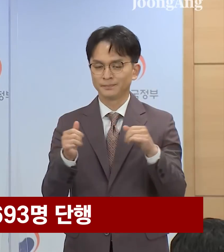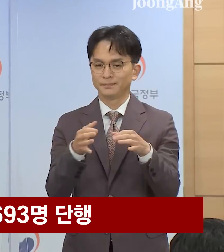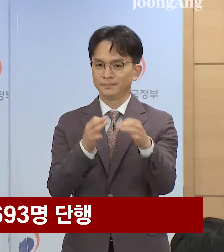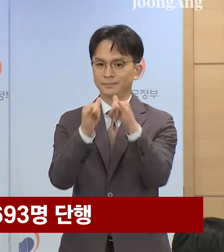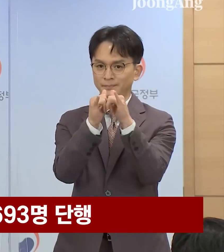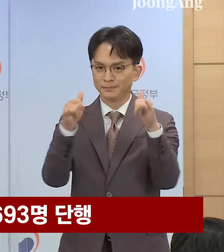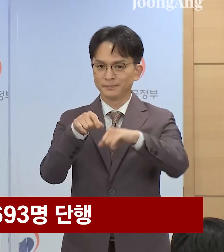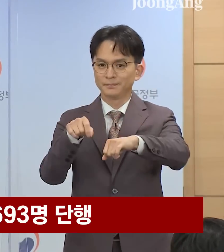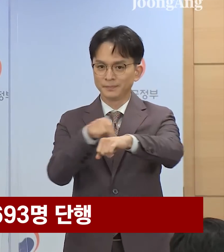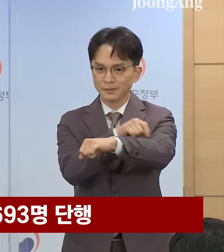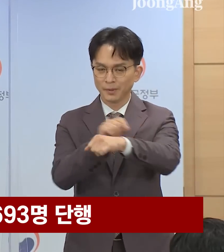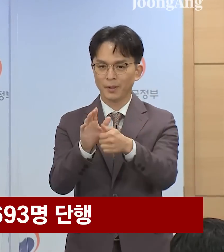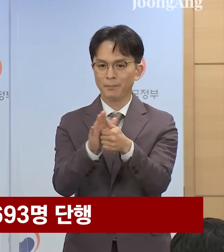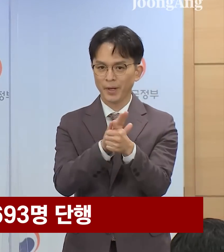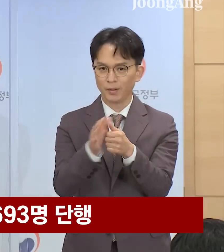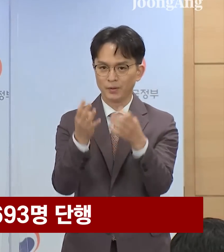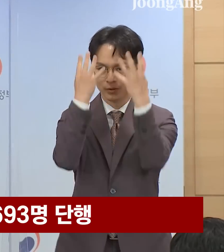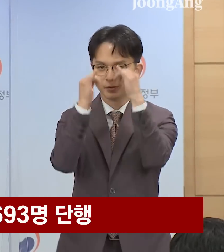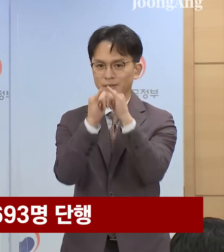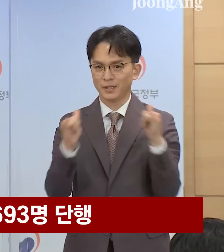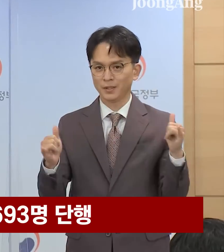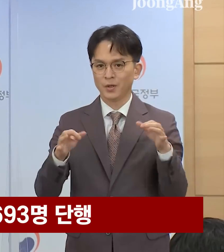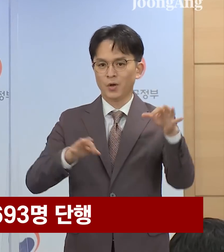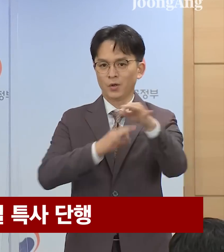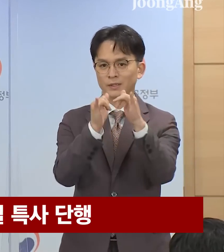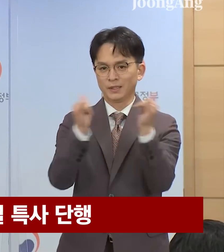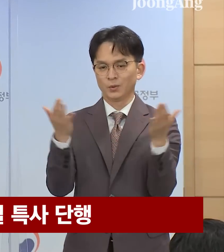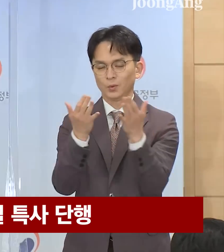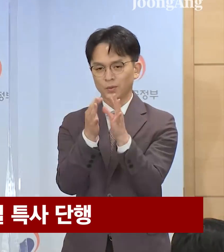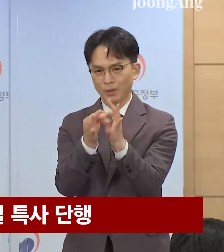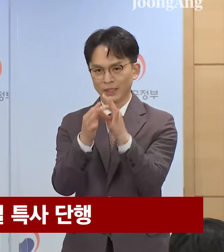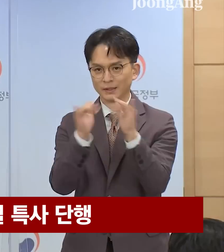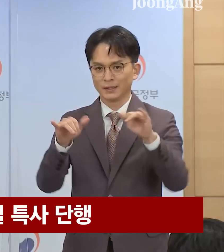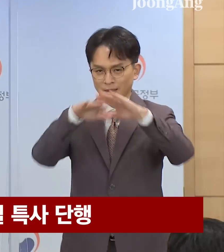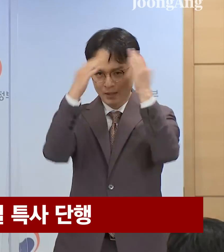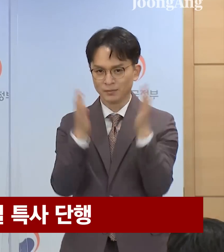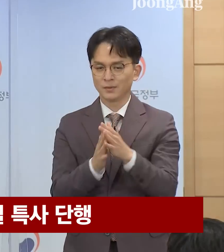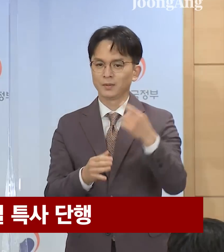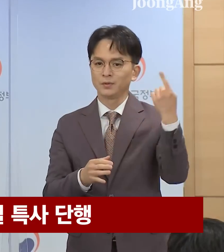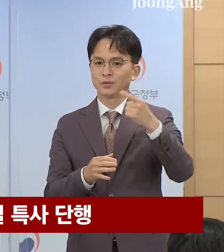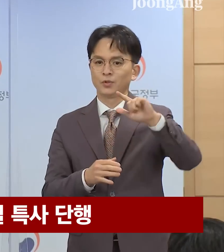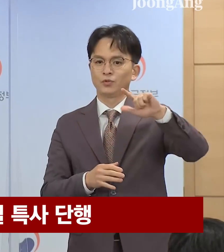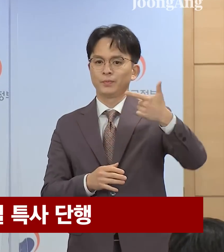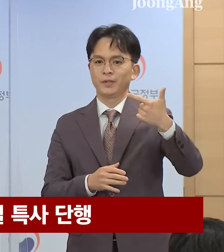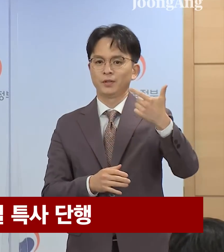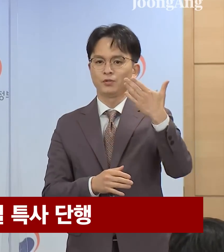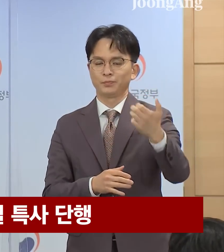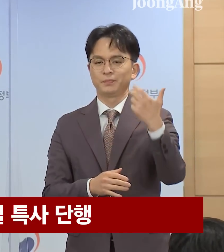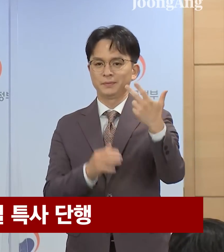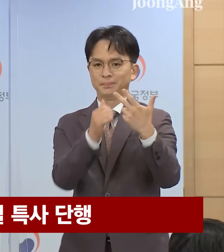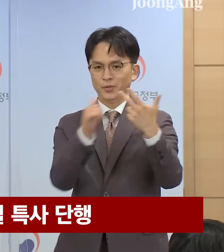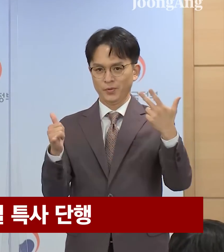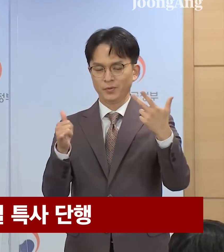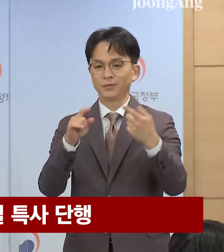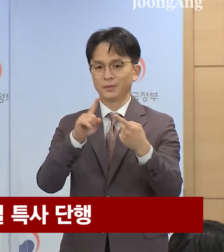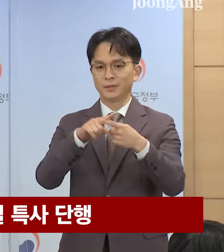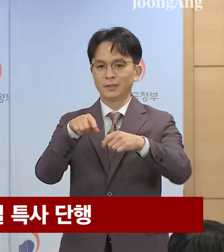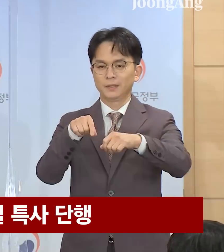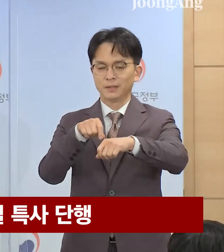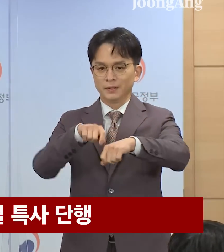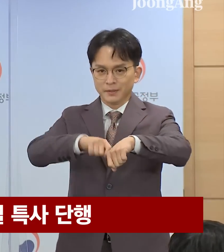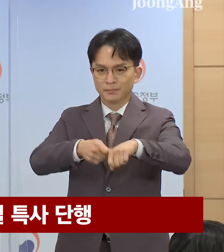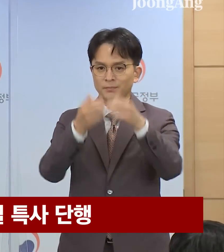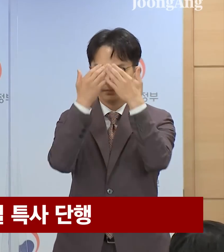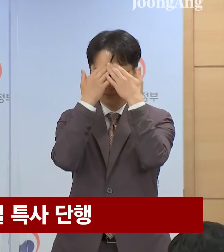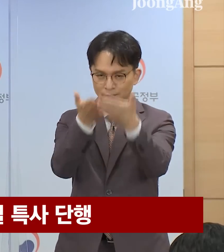배려 수형자, 경제인, 노사관계자 등 총 1,693명에 대하여 특별사면을